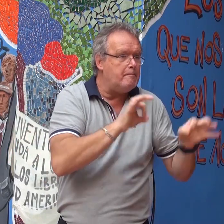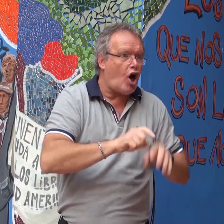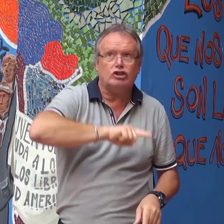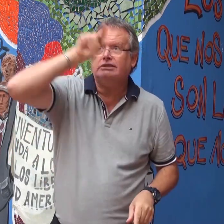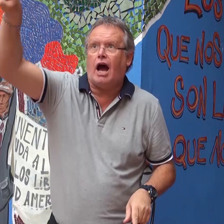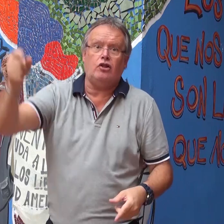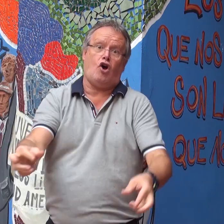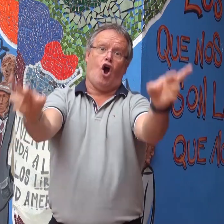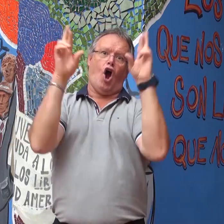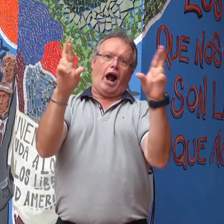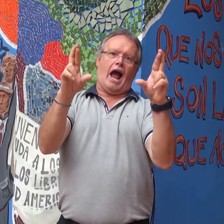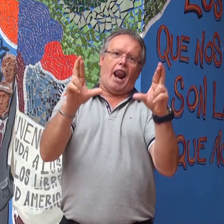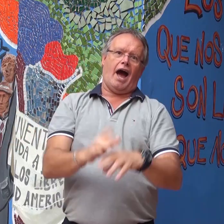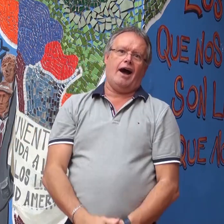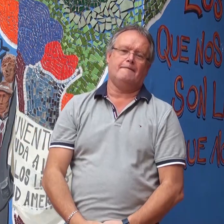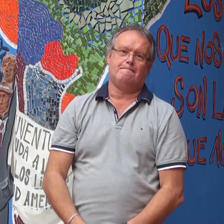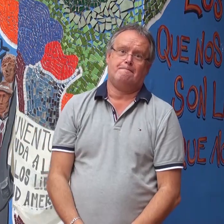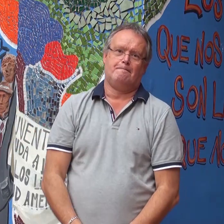crear y copiando este proyecto para las otras ciudades. ¡Ojalá!